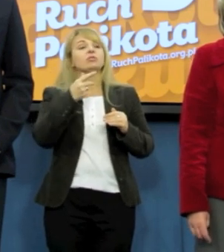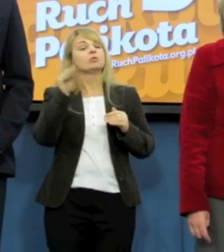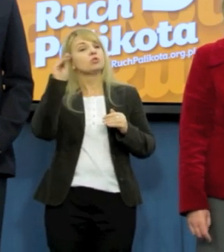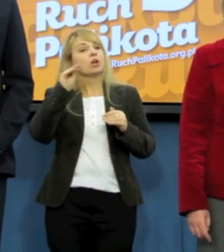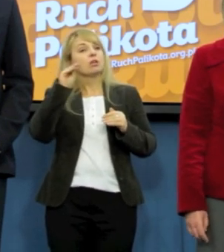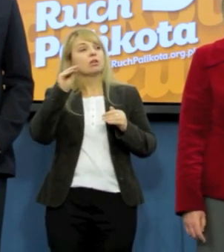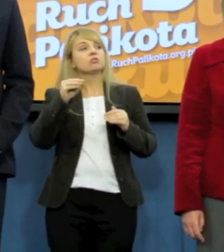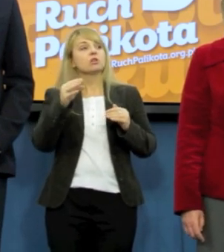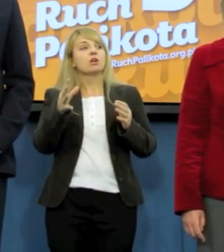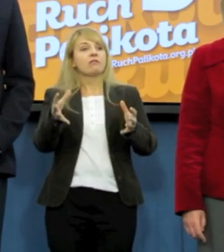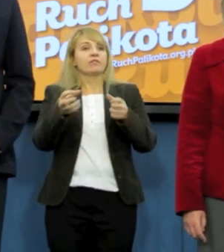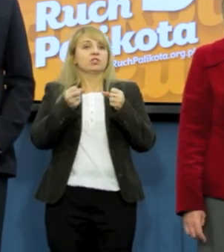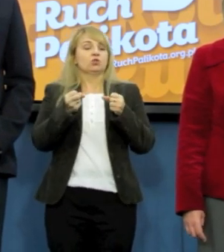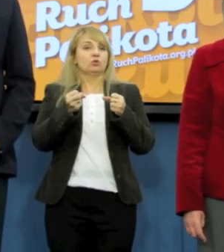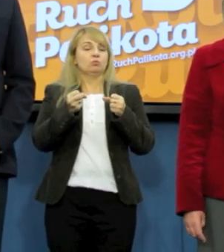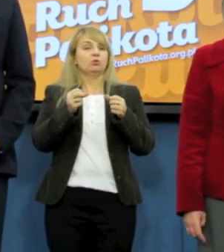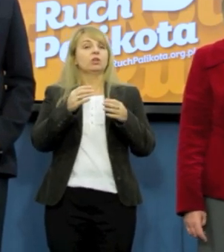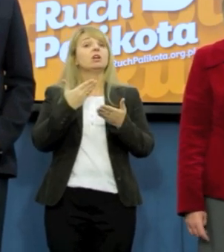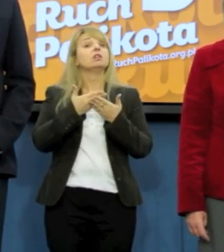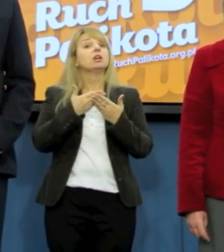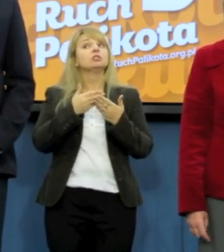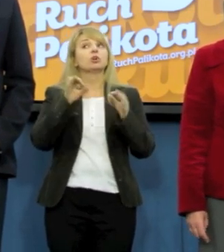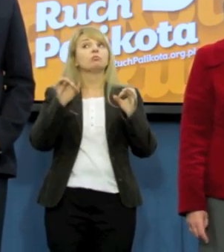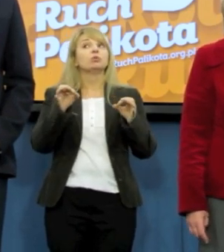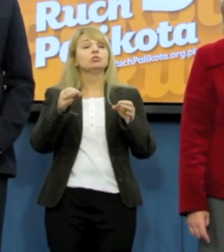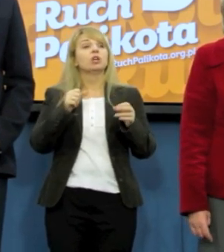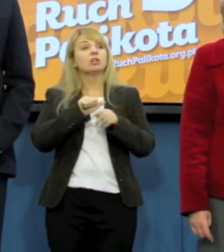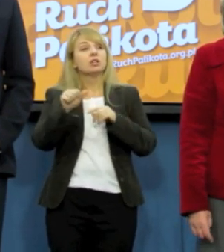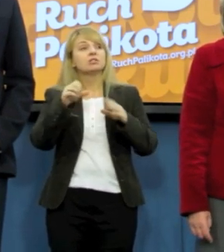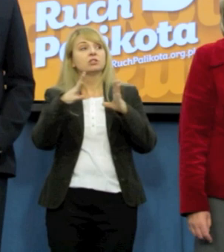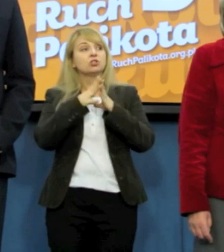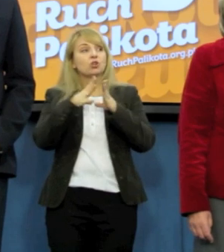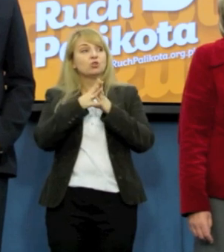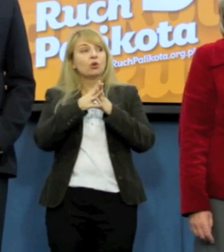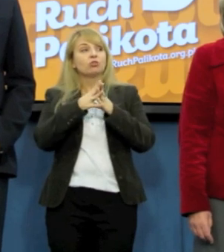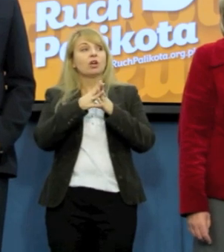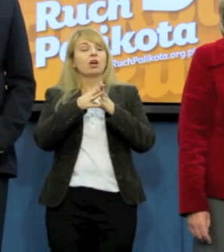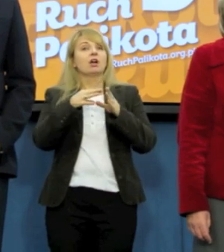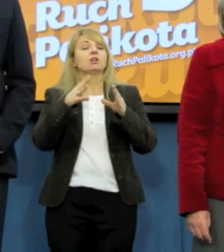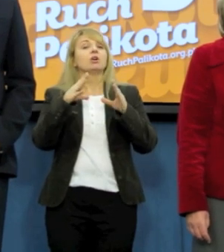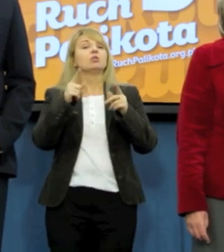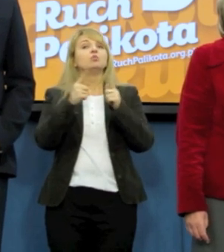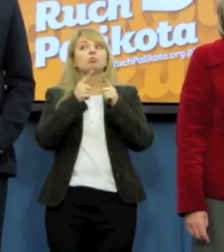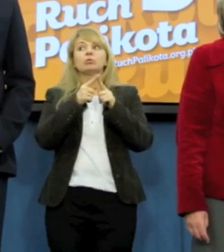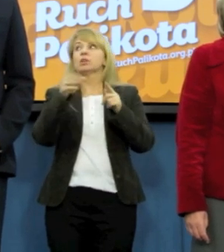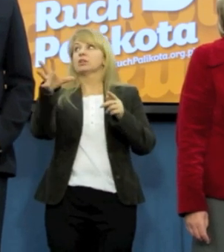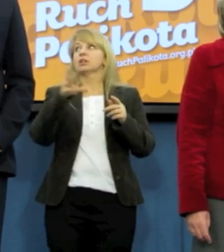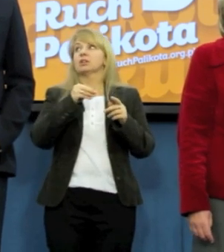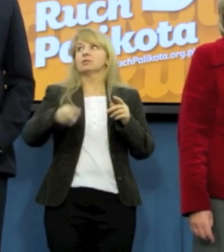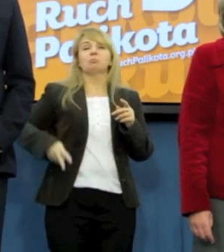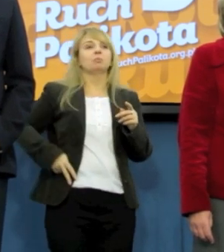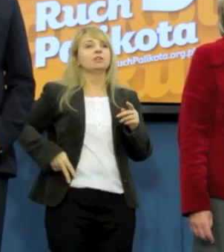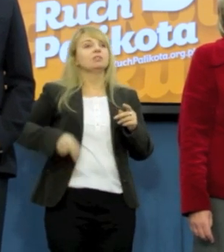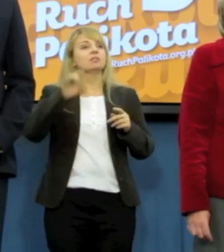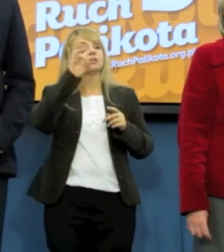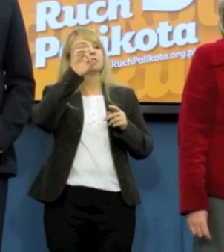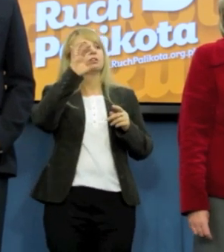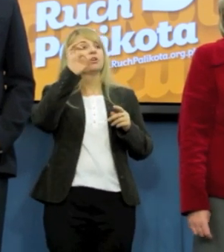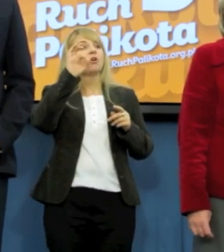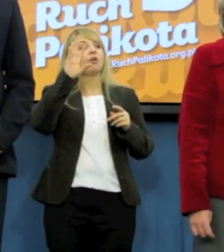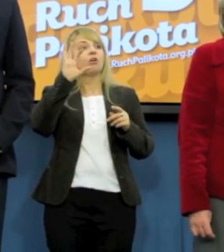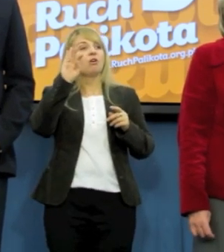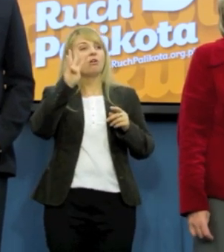ponieważ dzisiaj o 10.00 mamy spotkanie z ministrem Kokina. Dopiero po tym spotkaniu, a Leszek Miner podejmie decyzję,